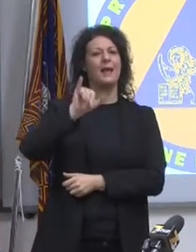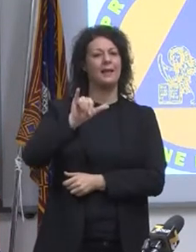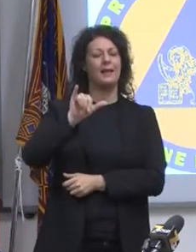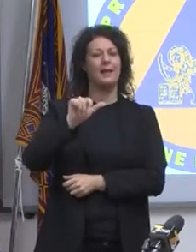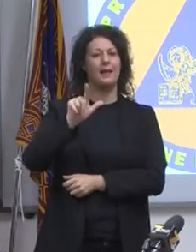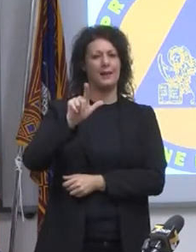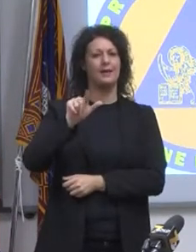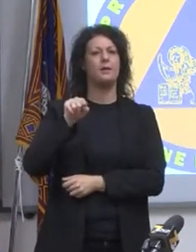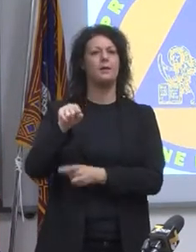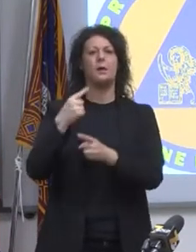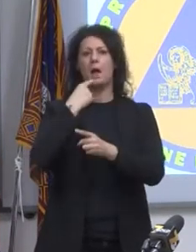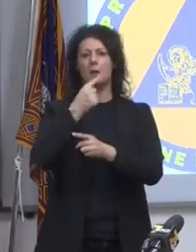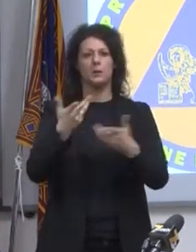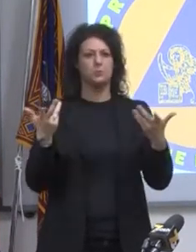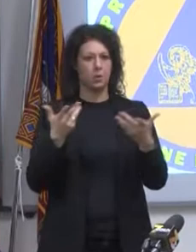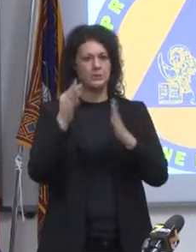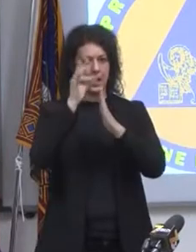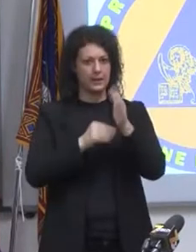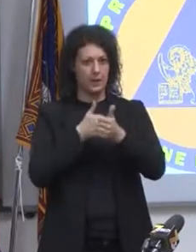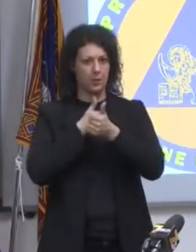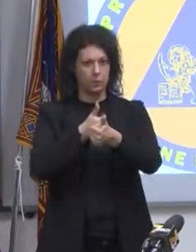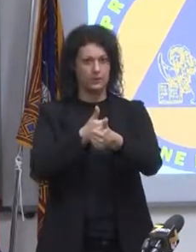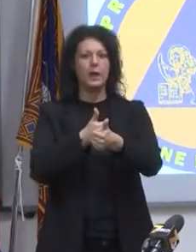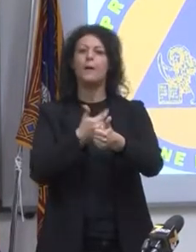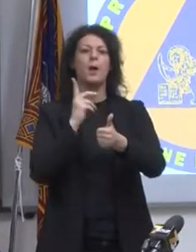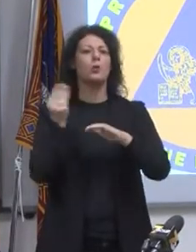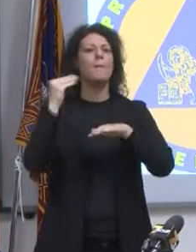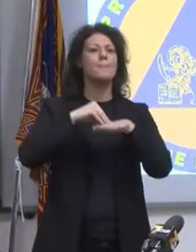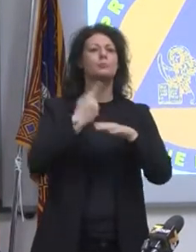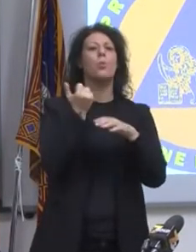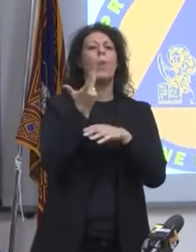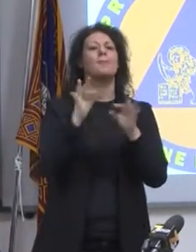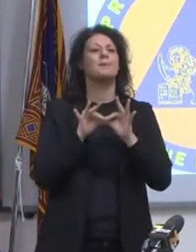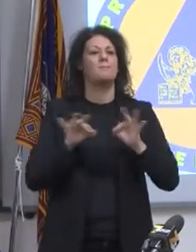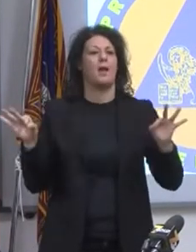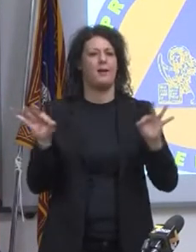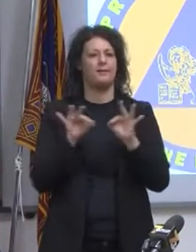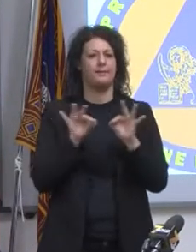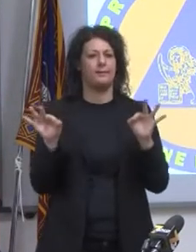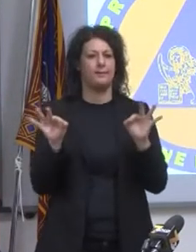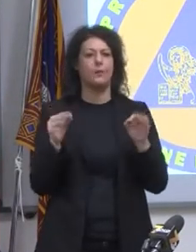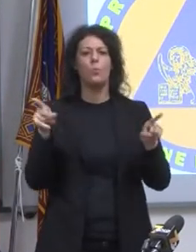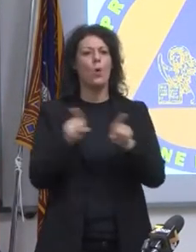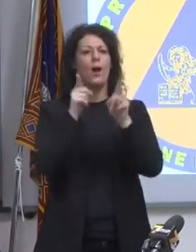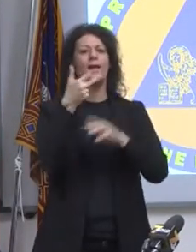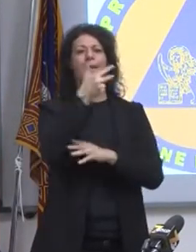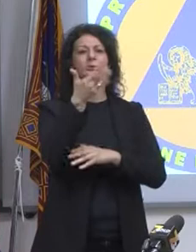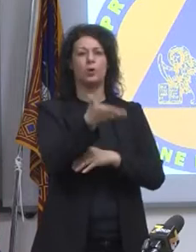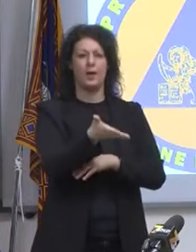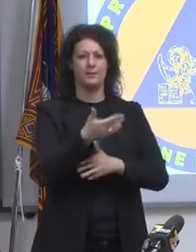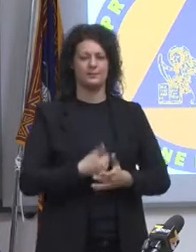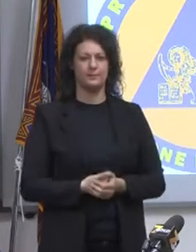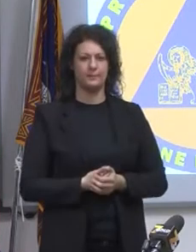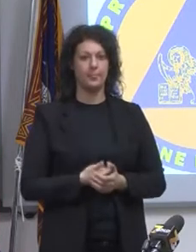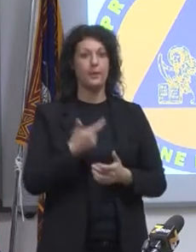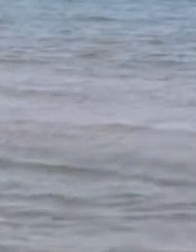spiaggia deve stare distante dal tuo vicino di ombrellone, metti i metri e così accade per i ristoranti. Questa è la prima